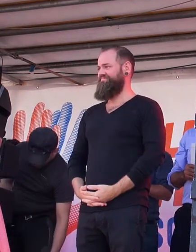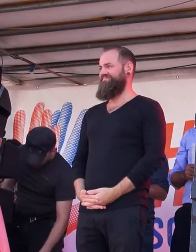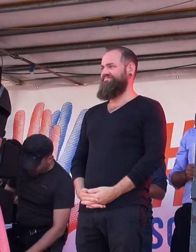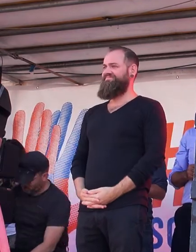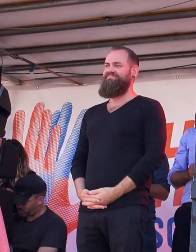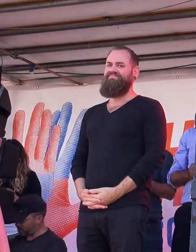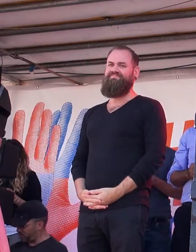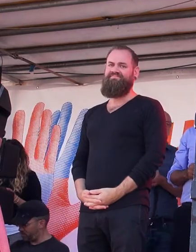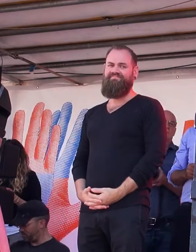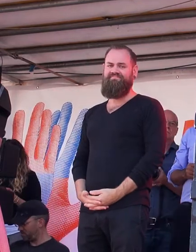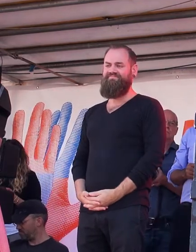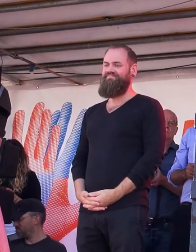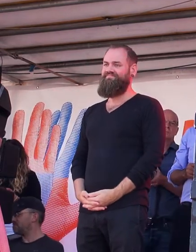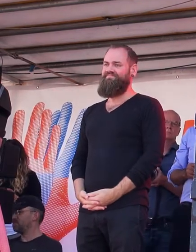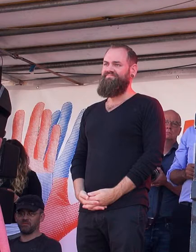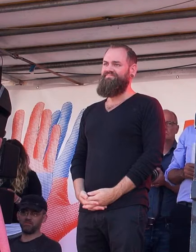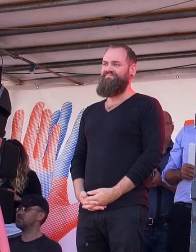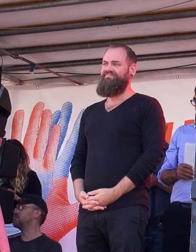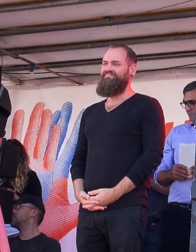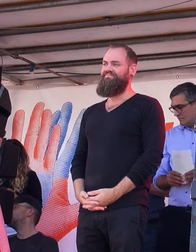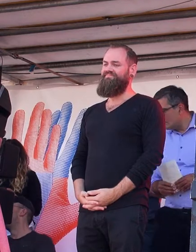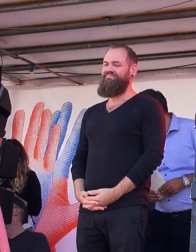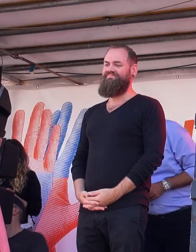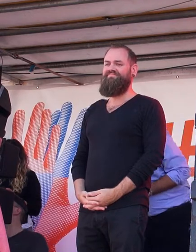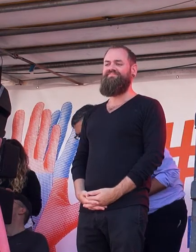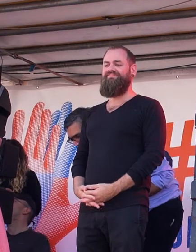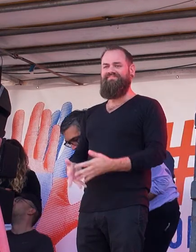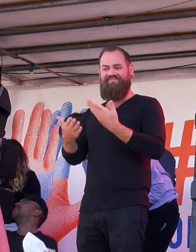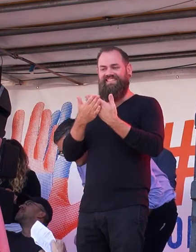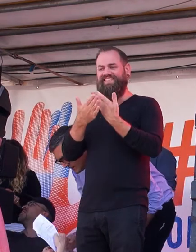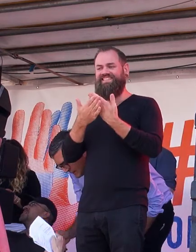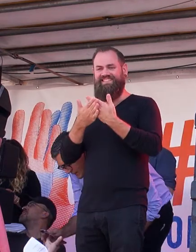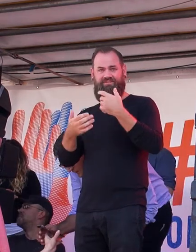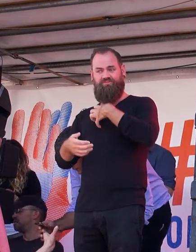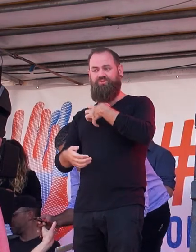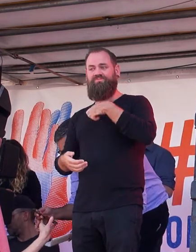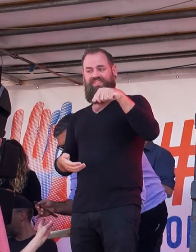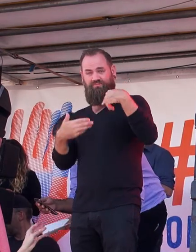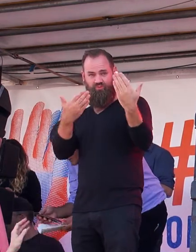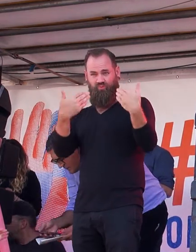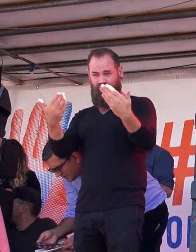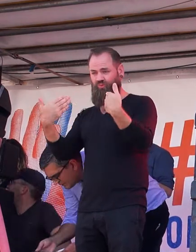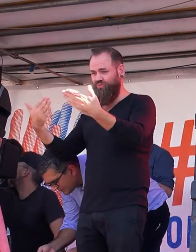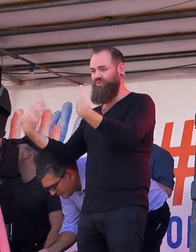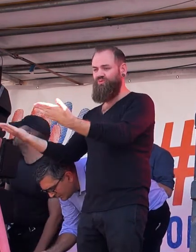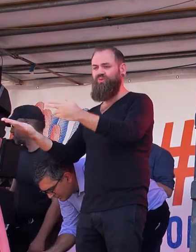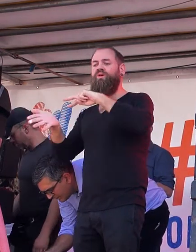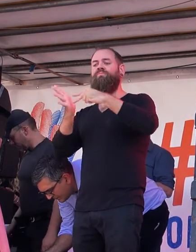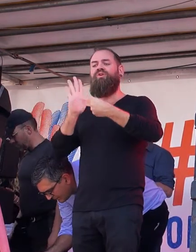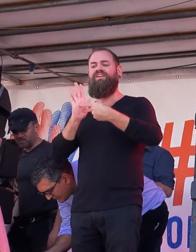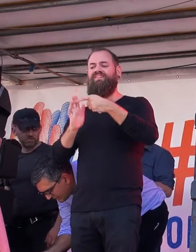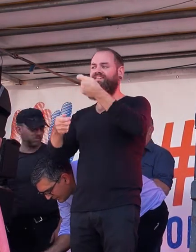Und diese Probleme brauchen eine andere Politik in Europa,